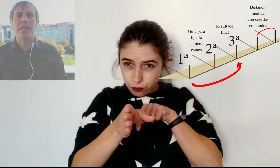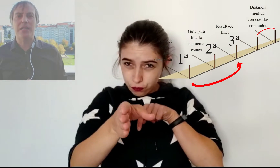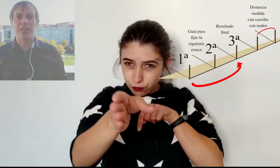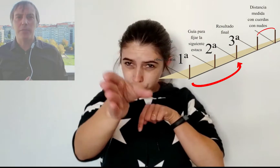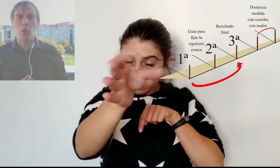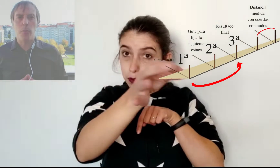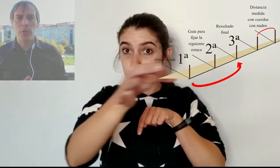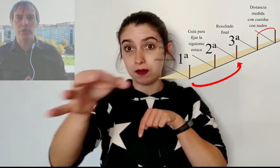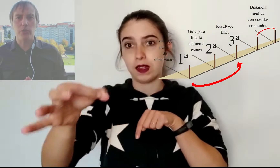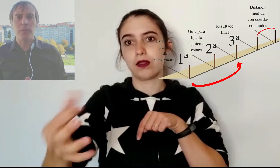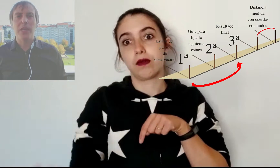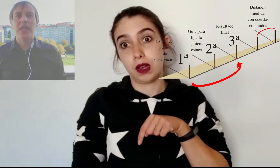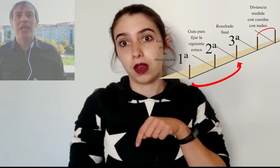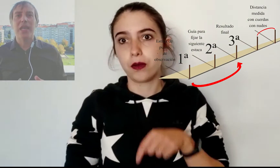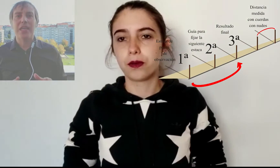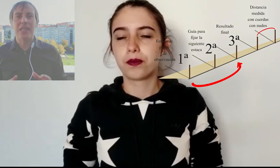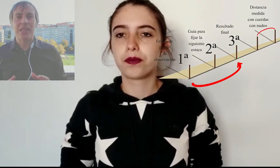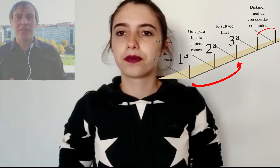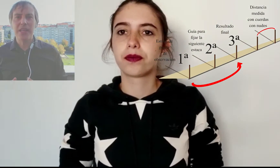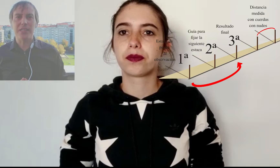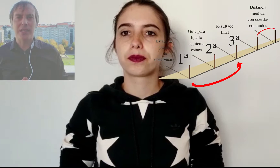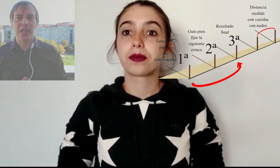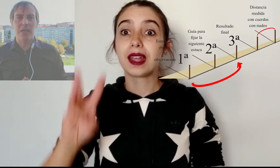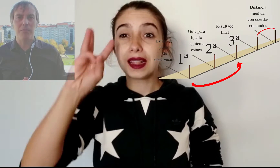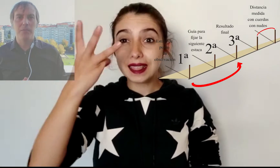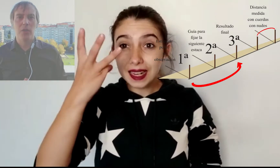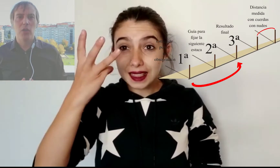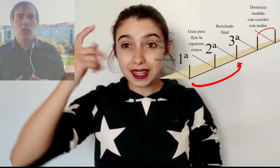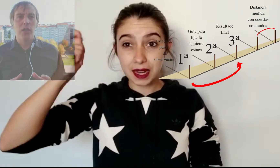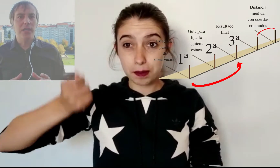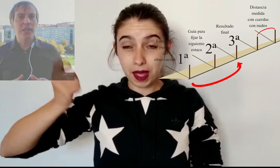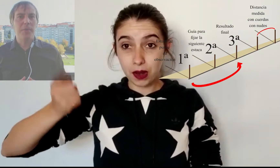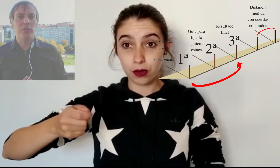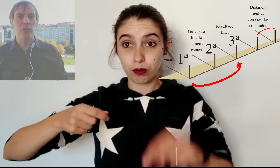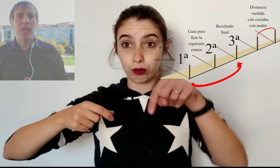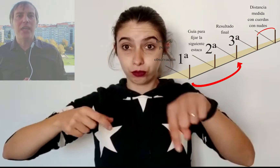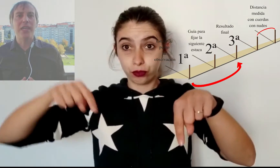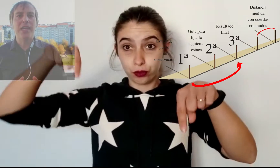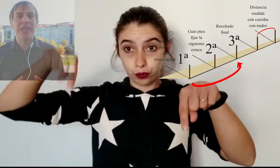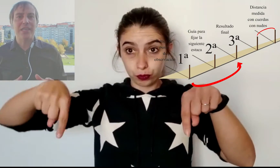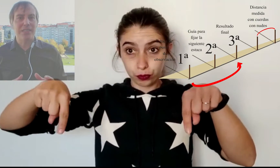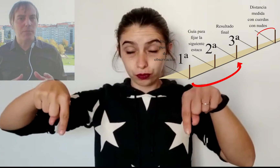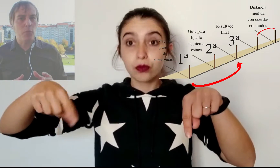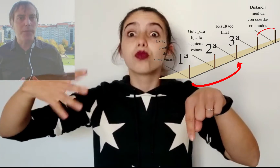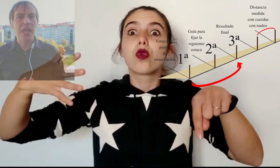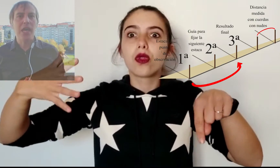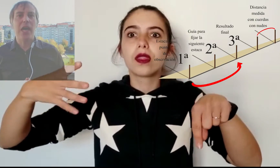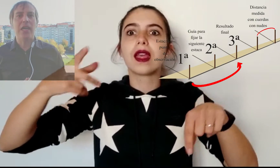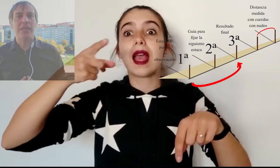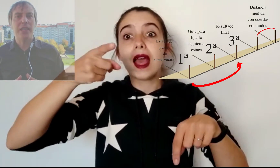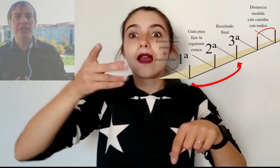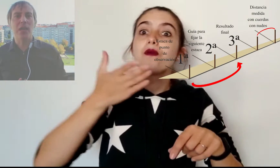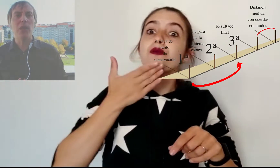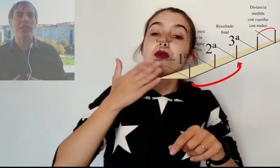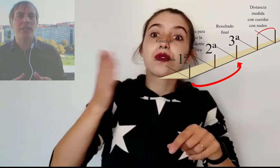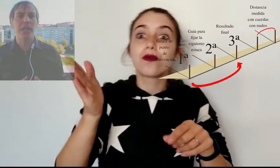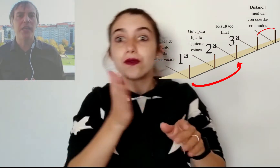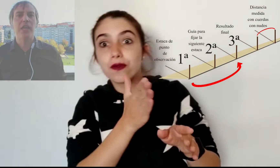el extremo opuesto, en la tercera estaca. Esta persona era la que se movía a la derecha o a la izquierda